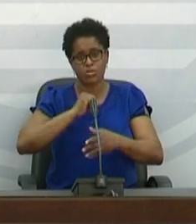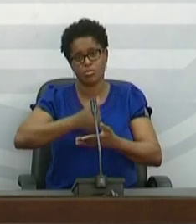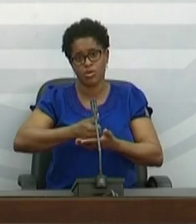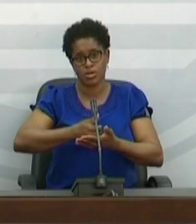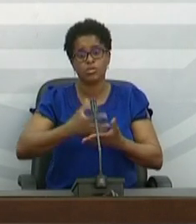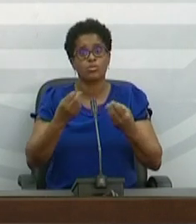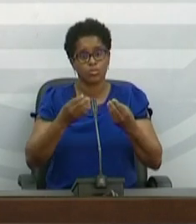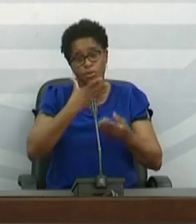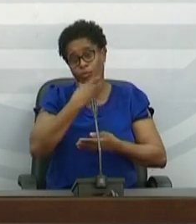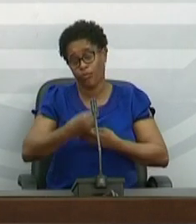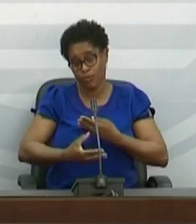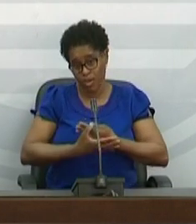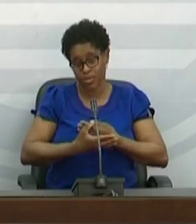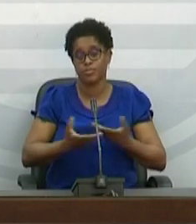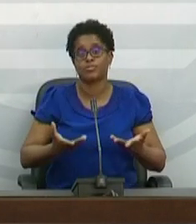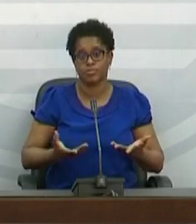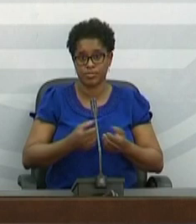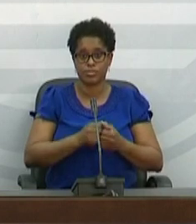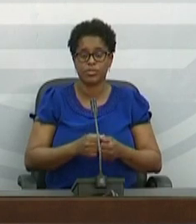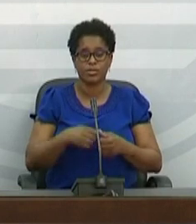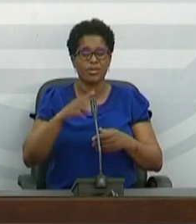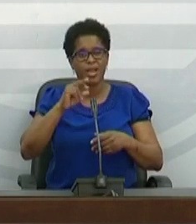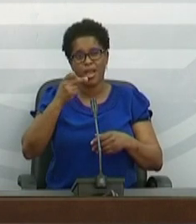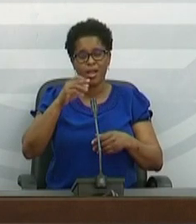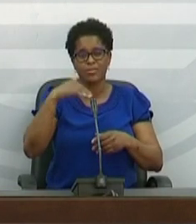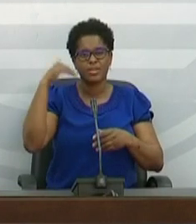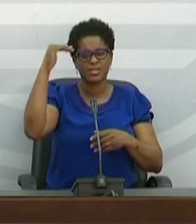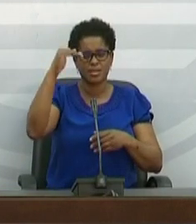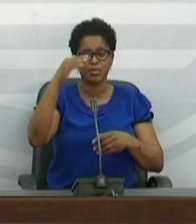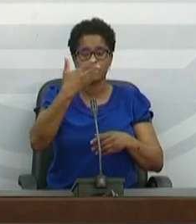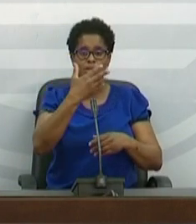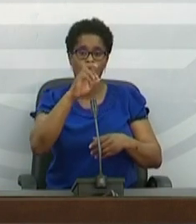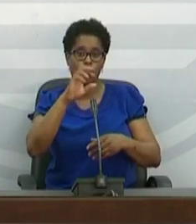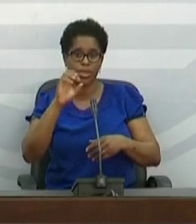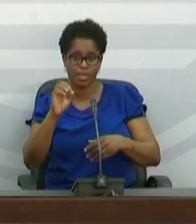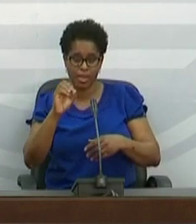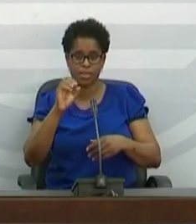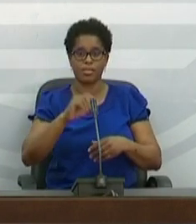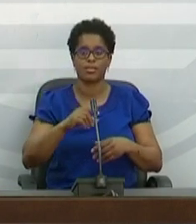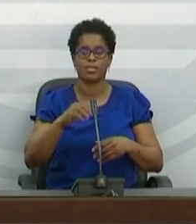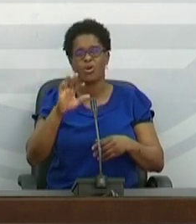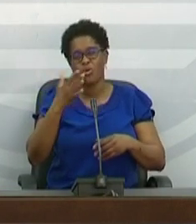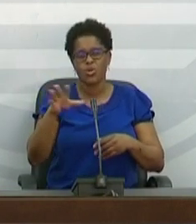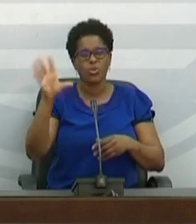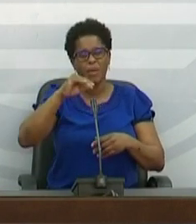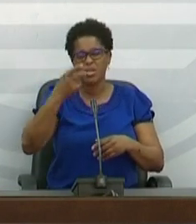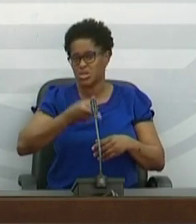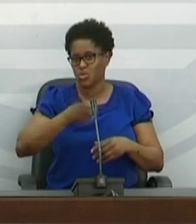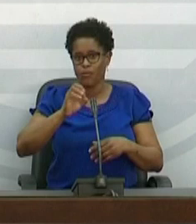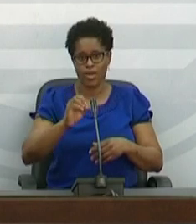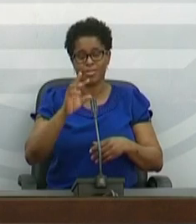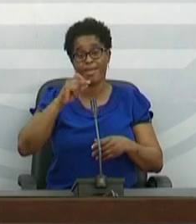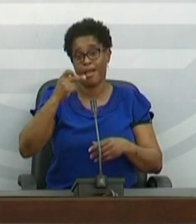em pessoas bastante idosas, com idades acima de 80 anos, algumas até de mais de 90 anos,